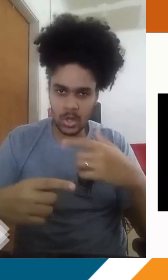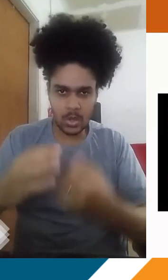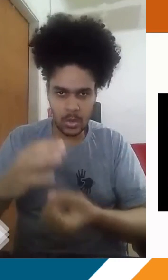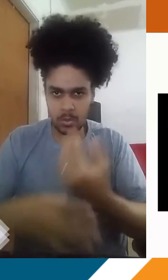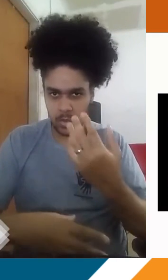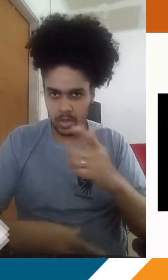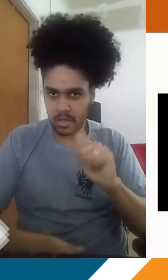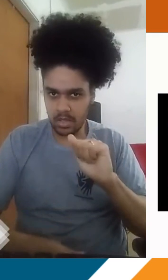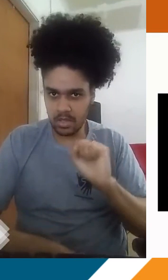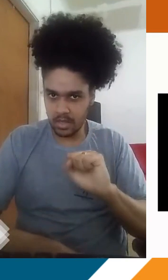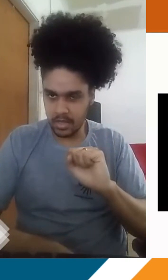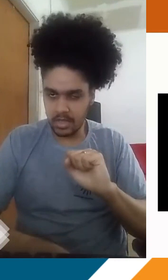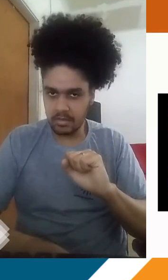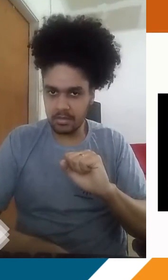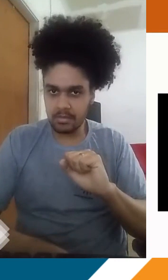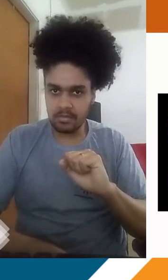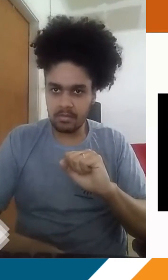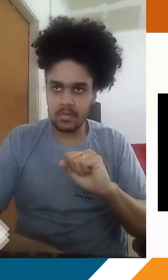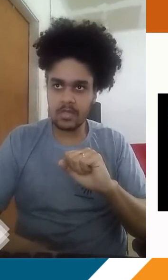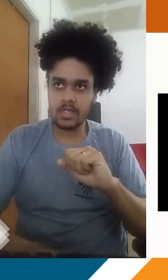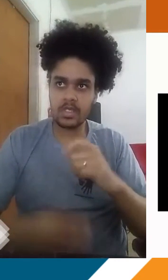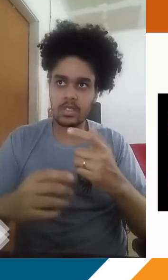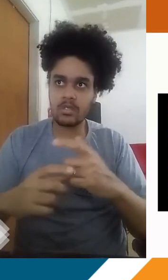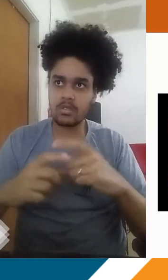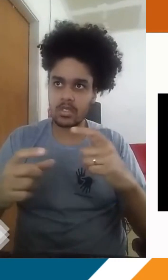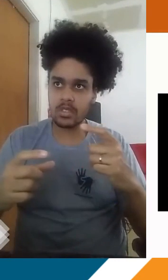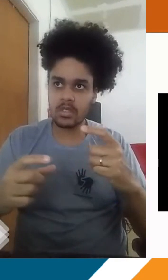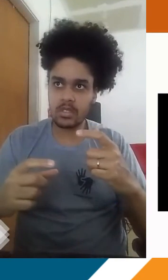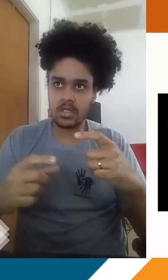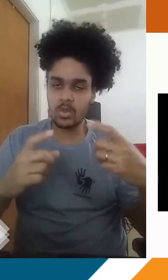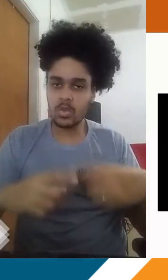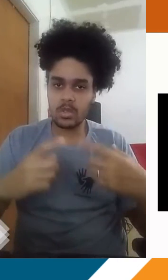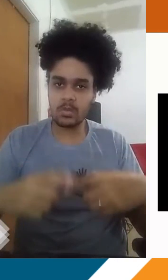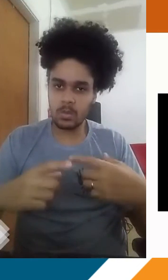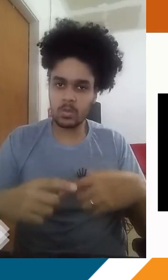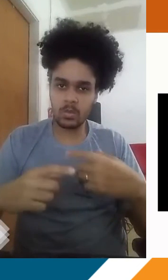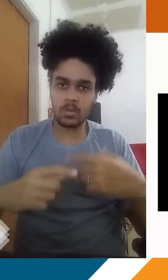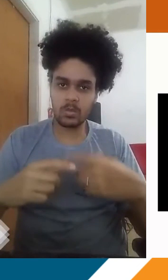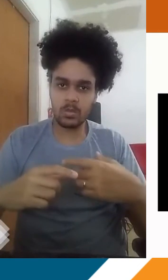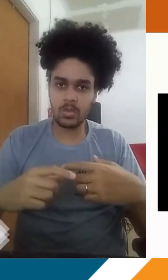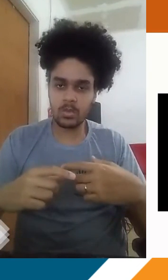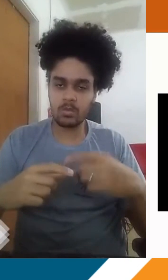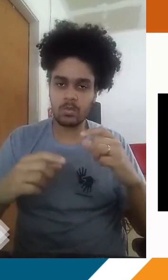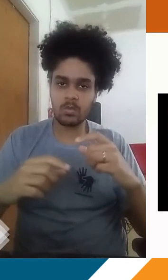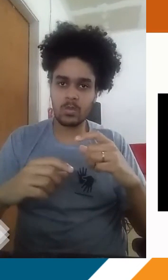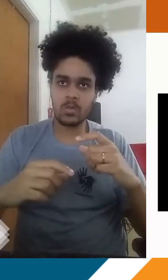lugares que produzem ou que emitiram certos seres numa grande quantidade, mas são lugares que têm uma densidade